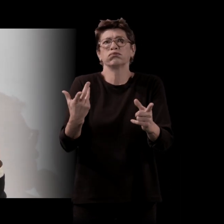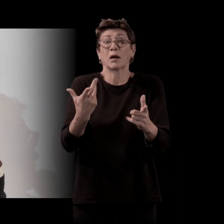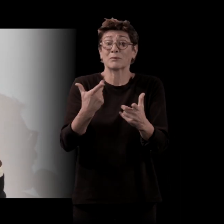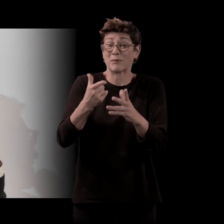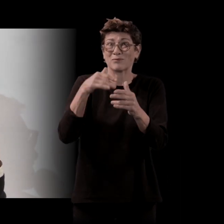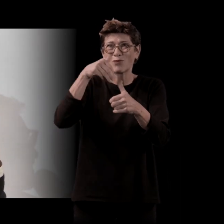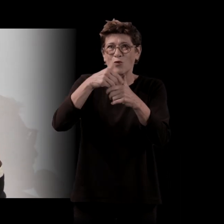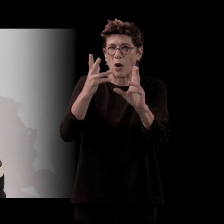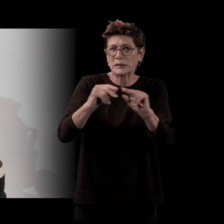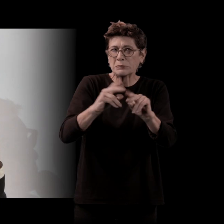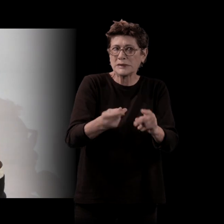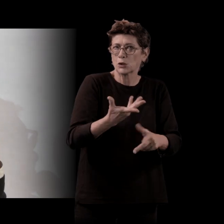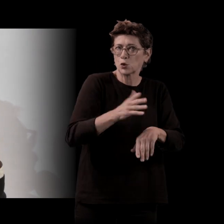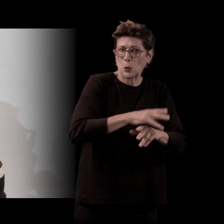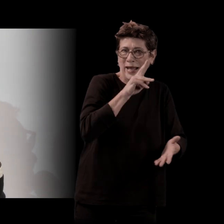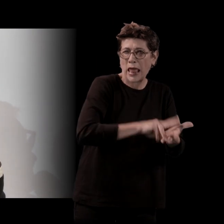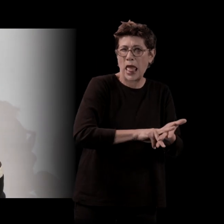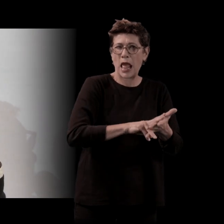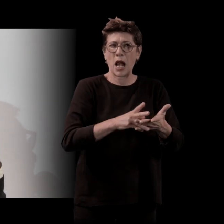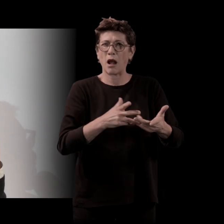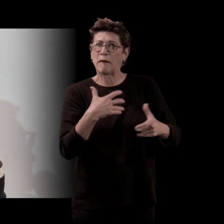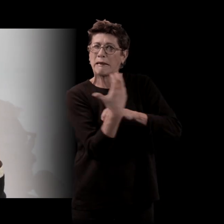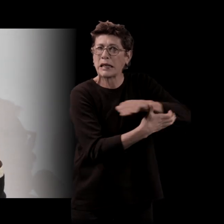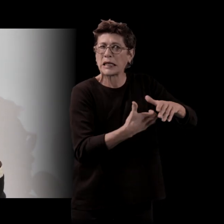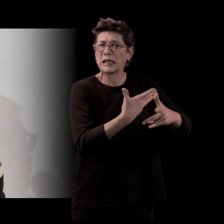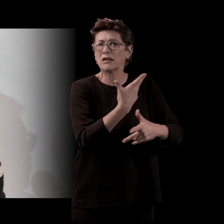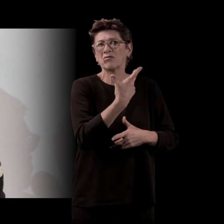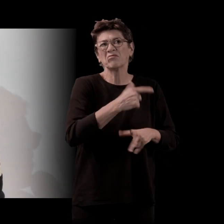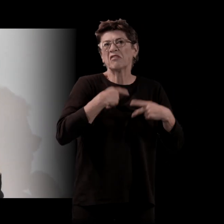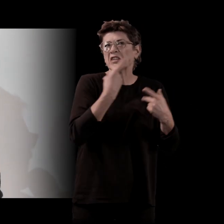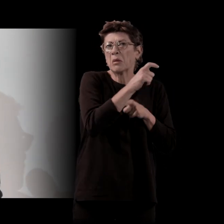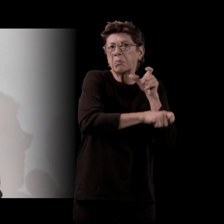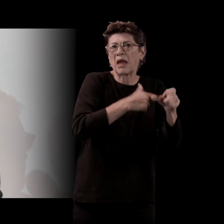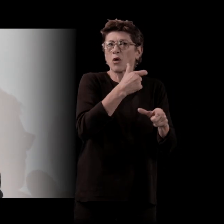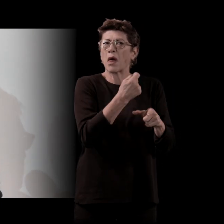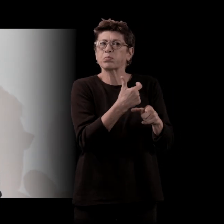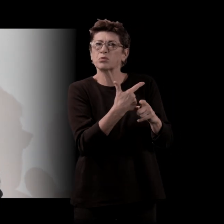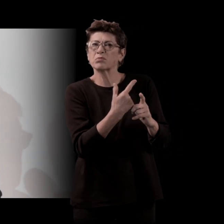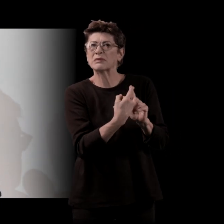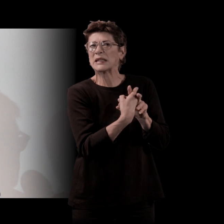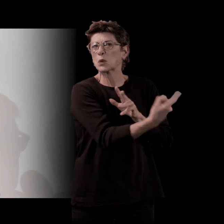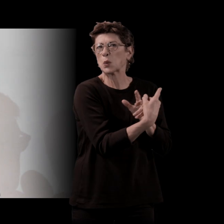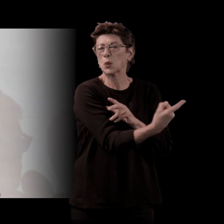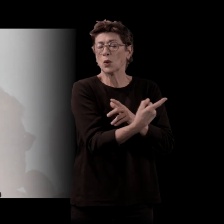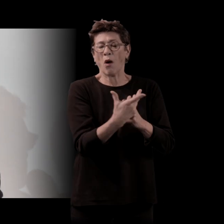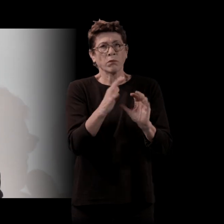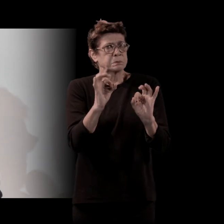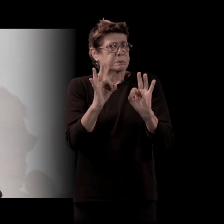pour traiter des vies moyennes et des marges, etc. Donc, non, non, ça ne me posait pas de problème. Et leurs enfants, après eux, moi, j'ai longtemps